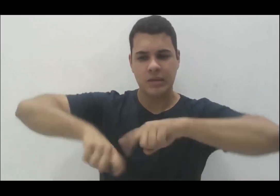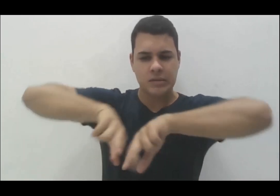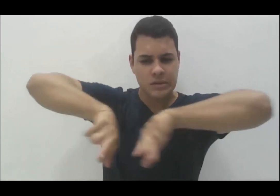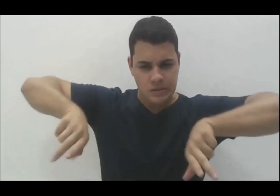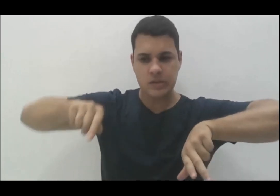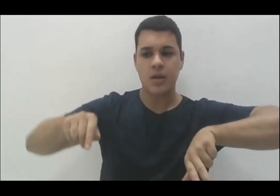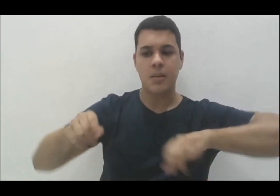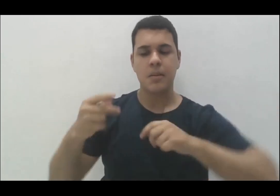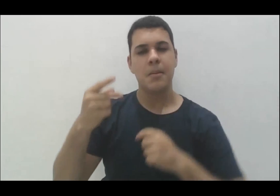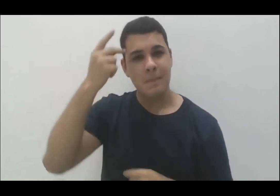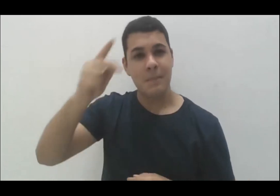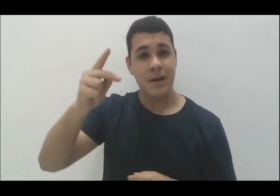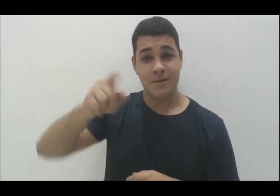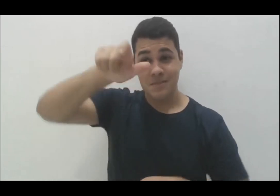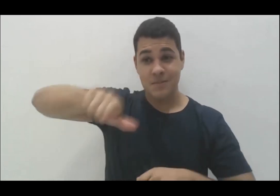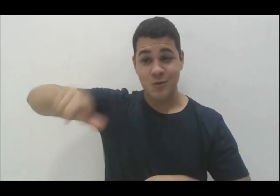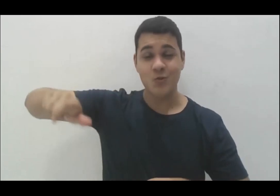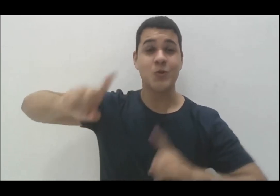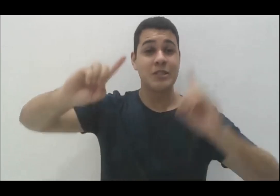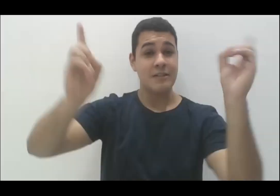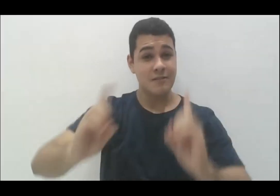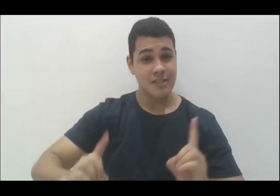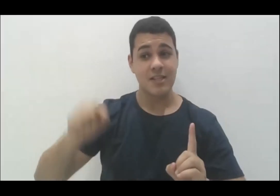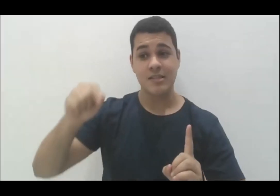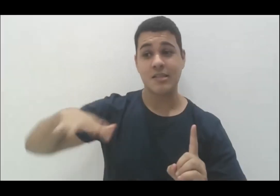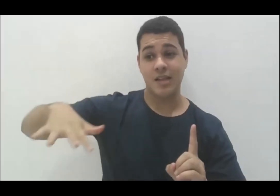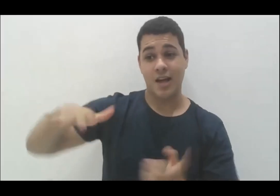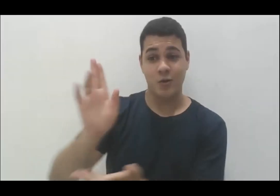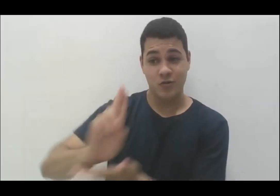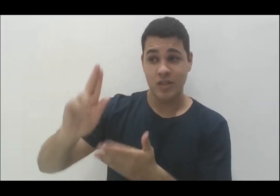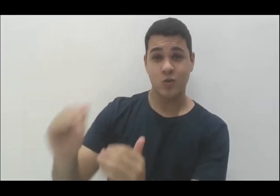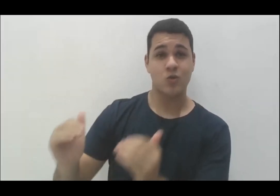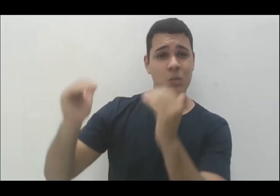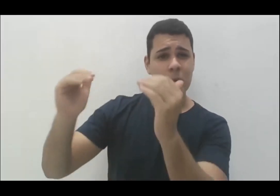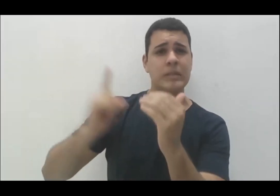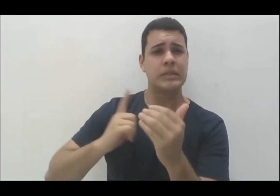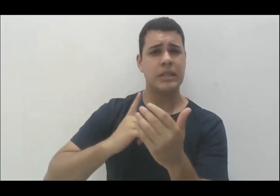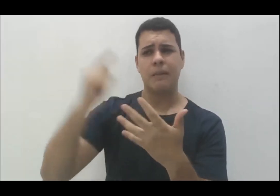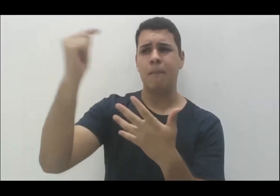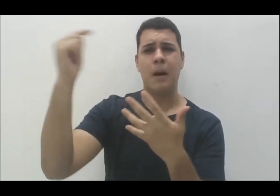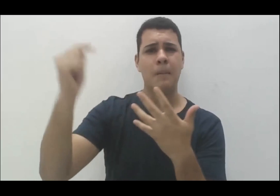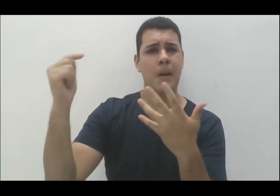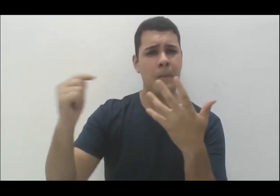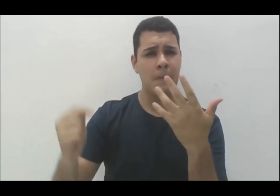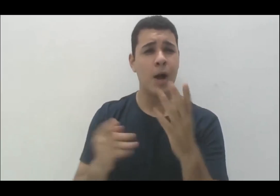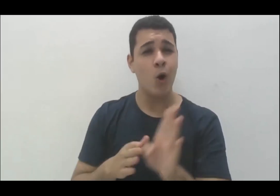para pessoas com deficiências na educação superior, com um conjunto de orientações